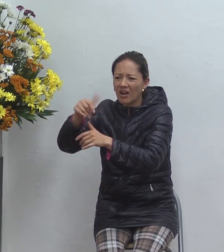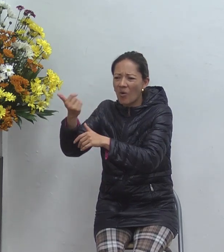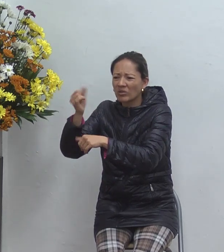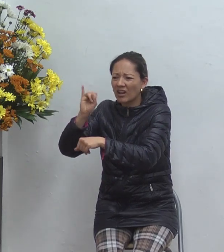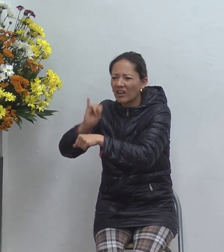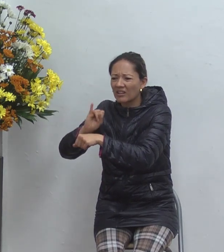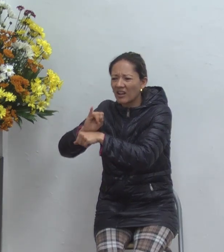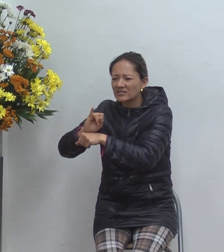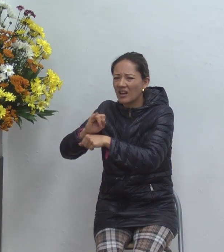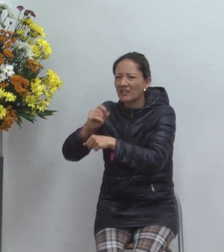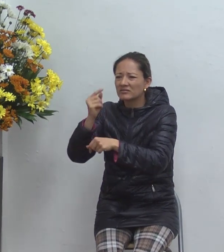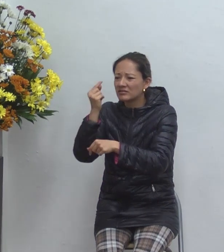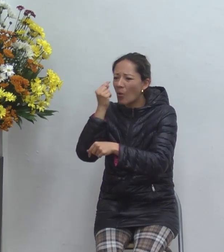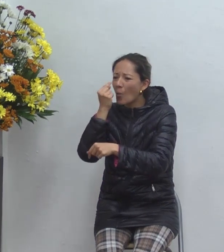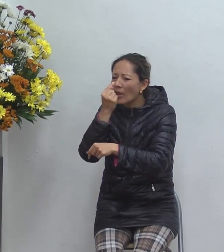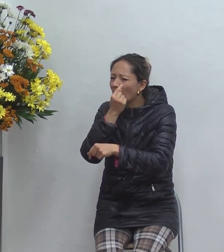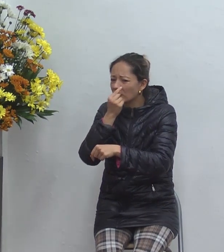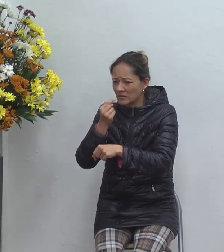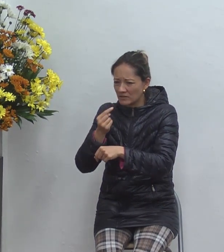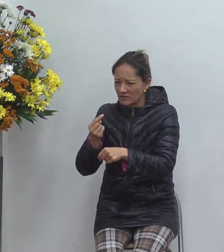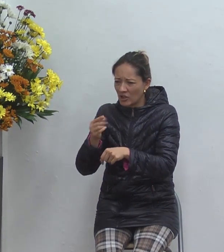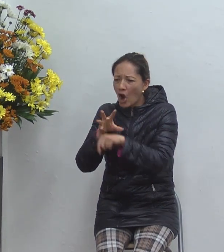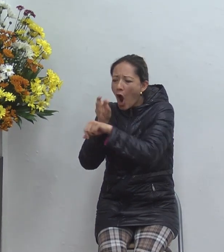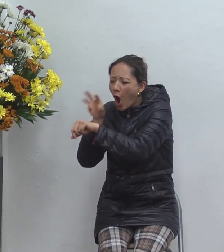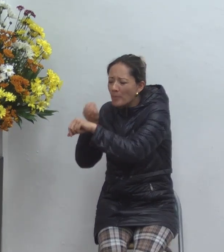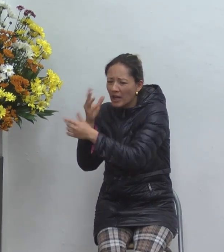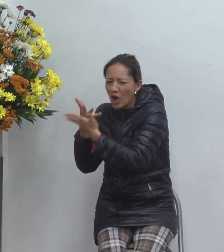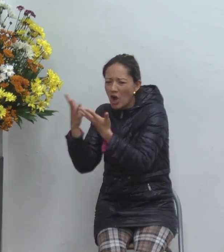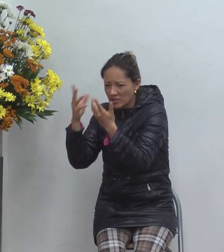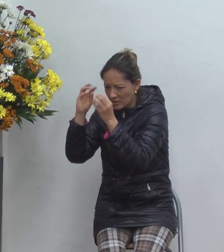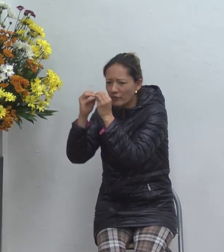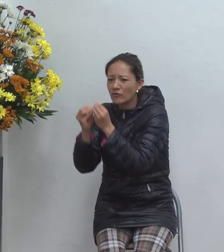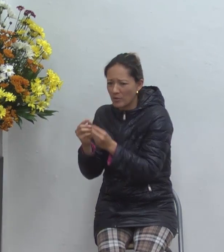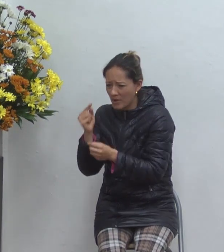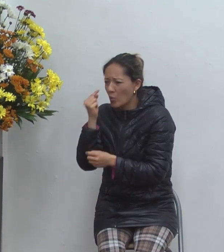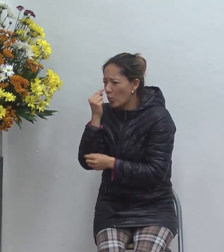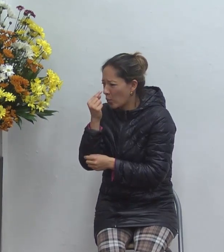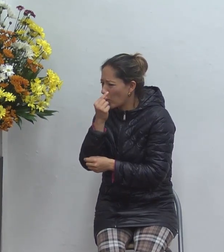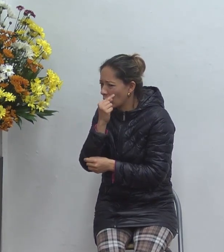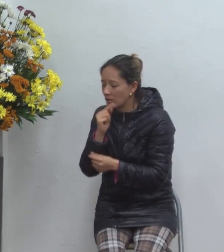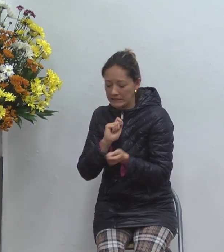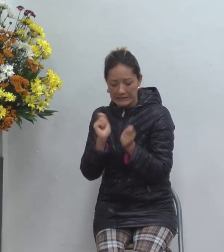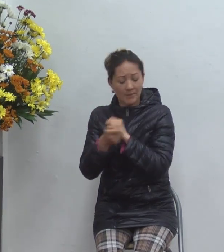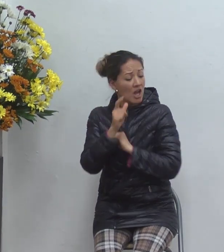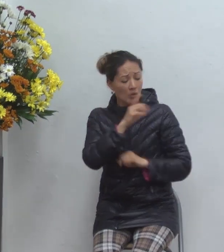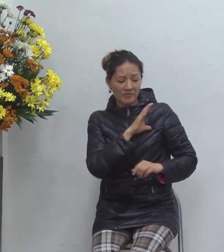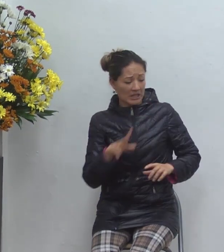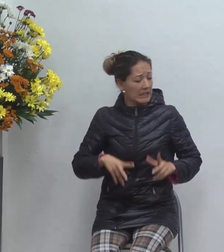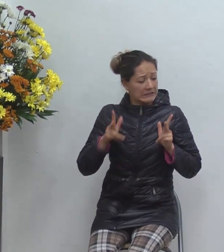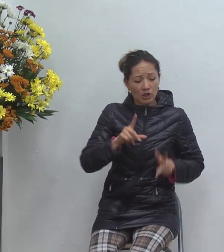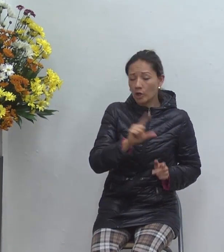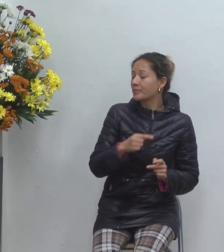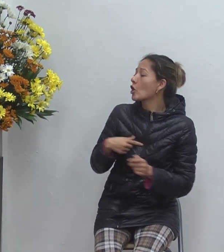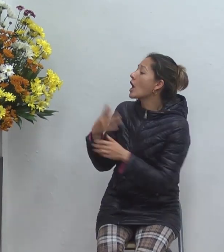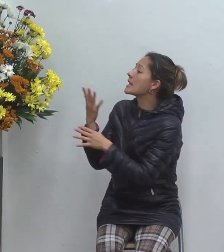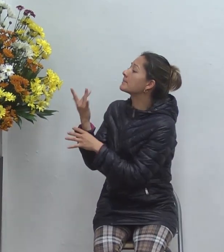volverse judíos si terminan siendo es que reptilianos y esperando un ovni que nos va a llevar hay no fregués